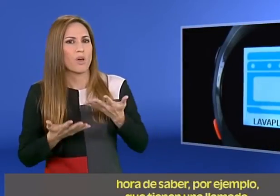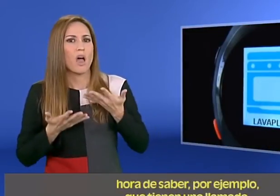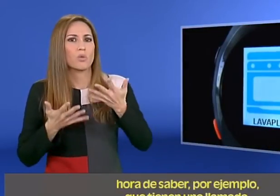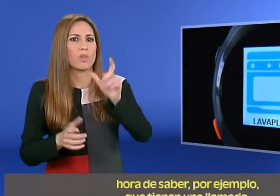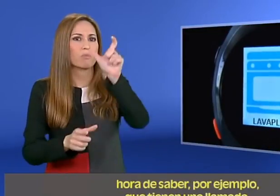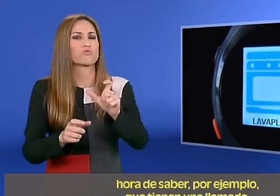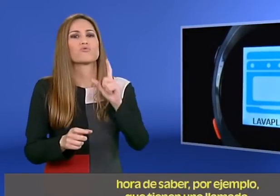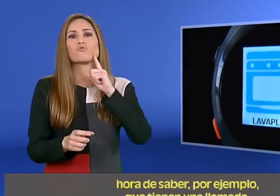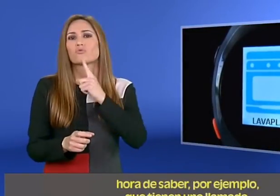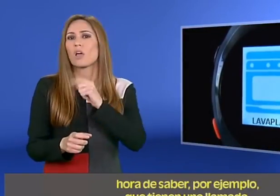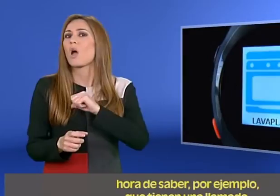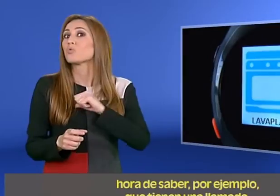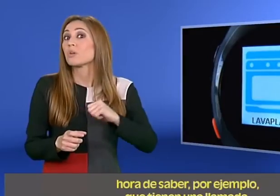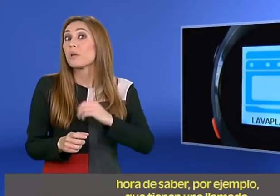hora de saber, por ejemplo, que tienen una llamada.